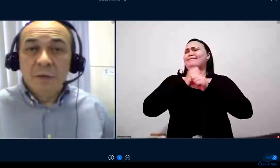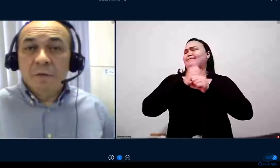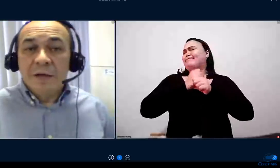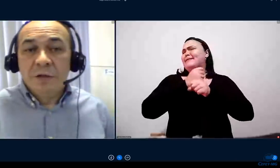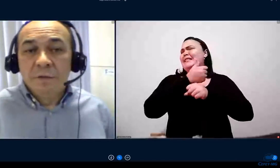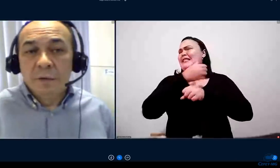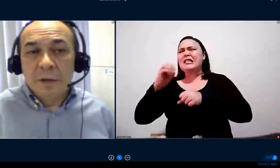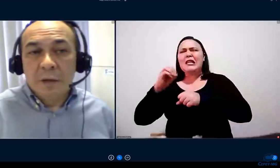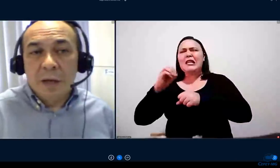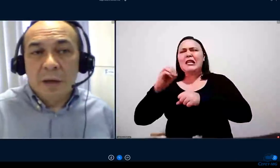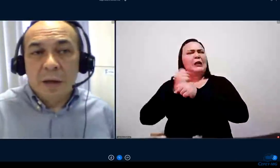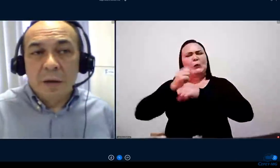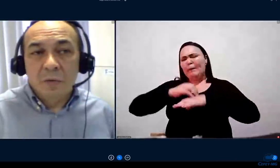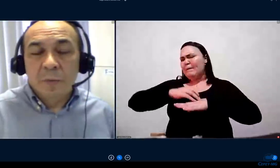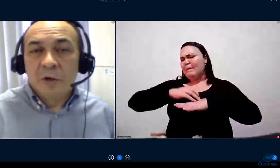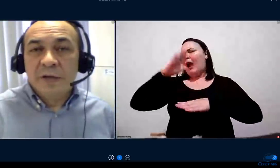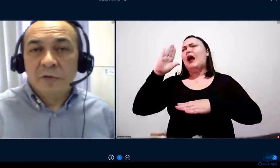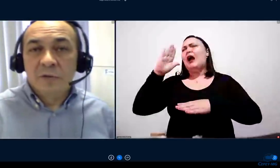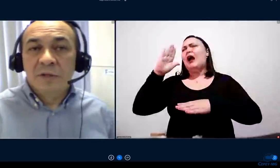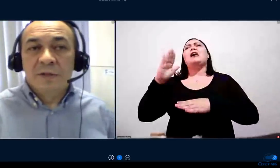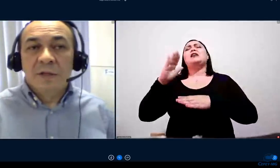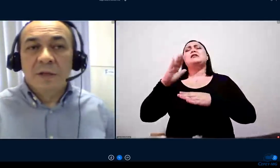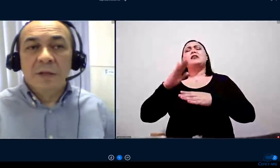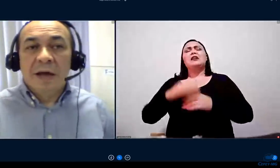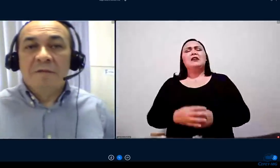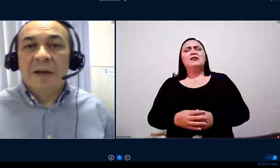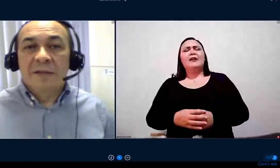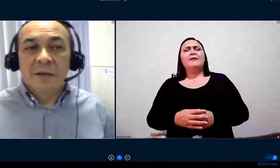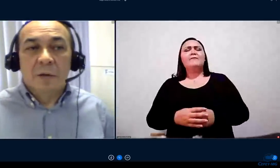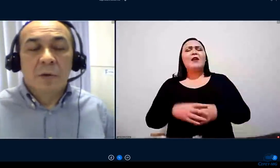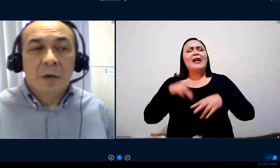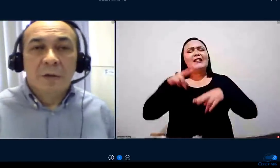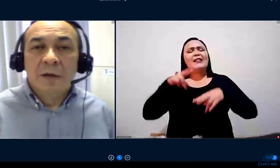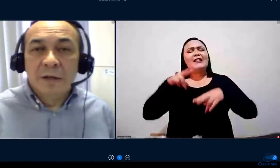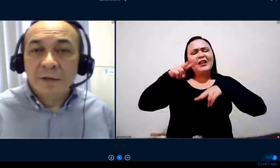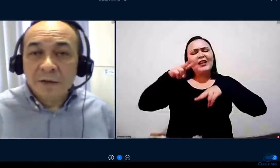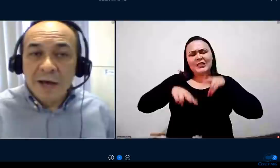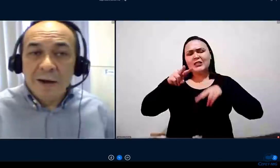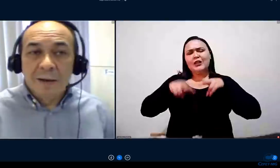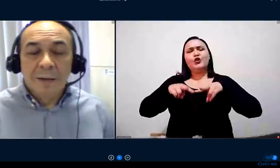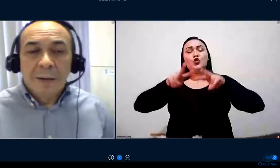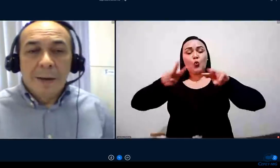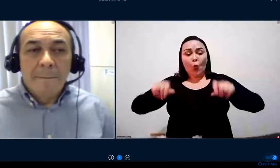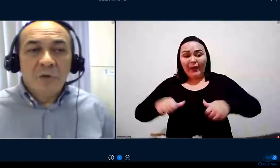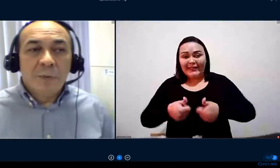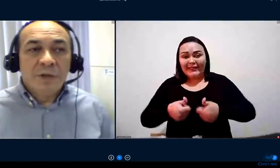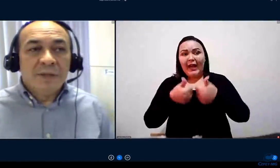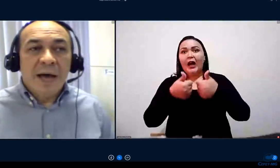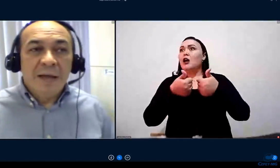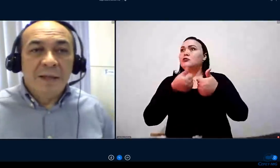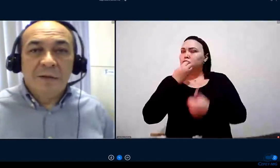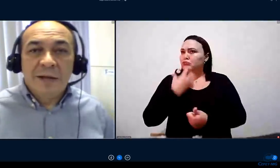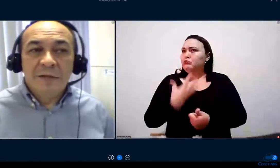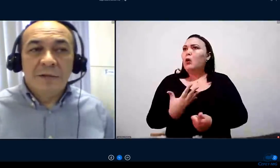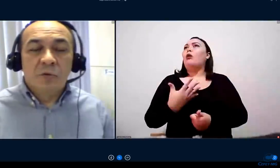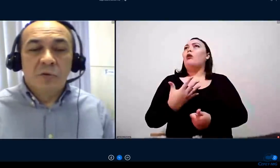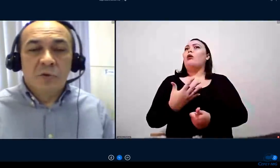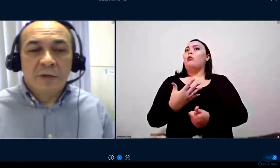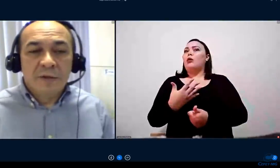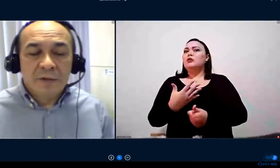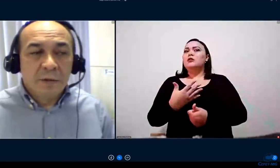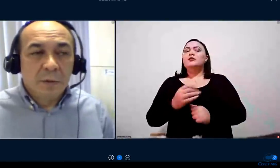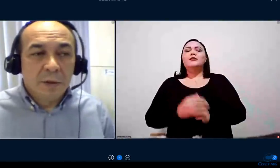significativa nos processos de avaliação de grande escala, mesmo a gente estar aí dentro das